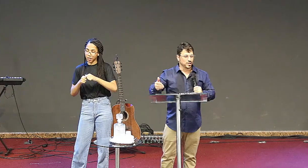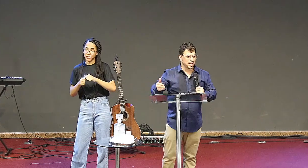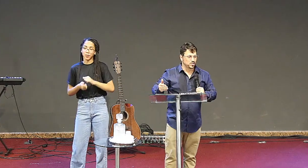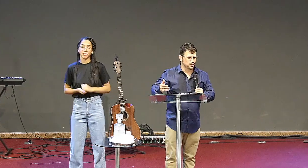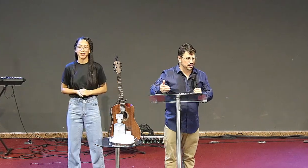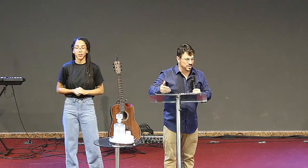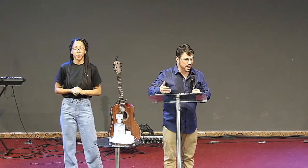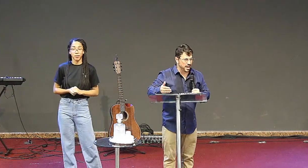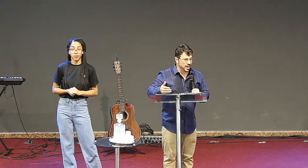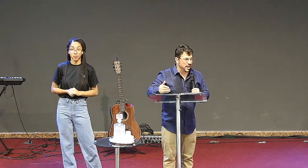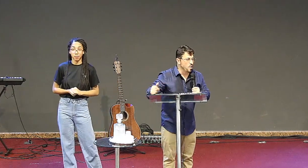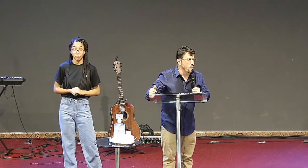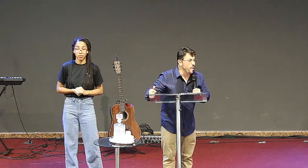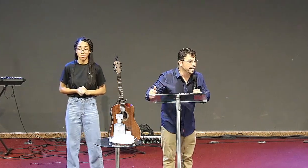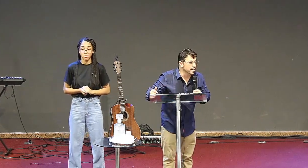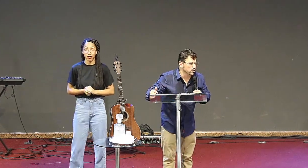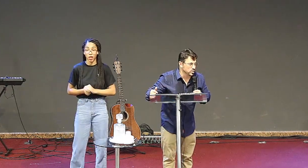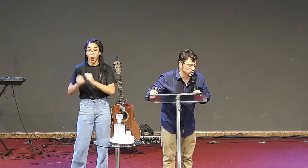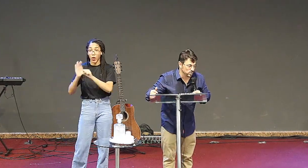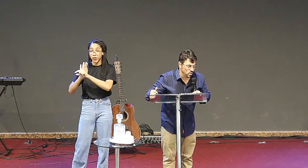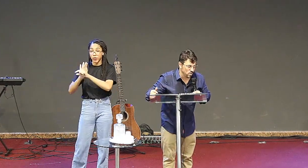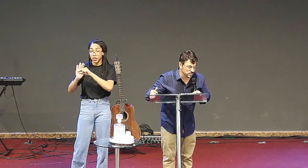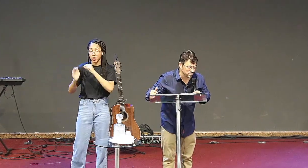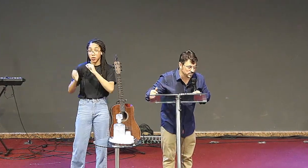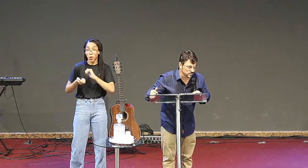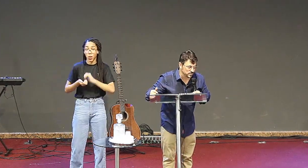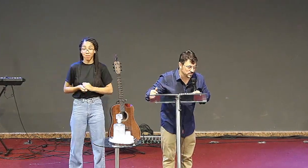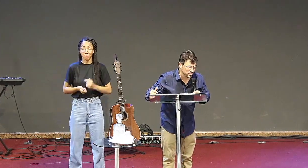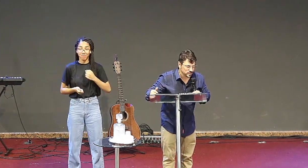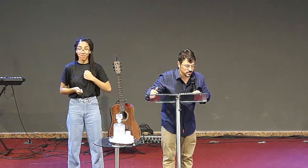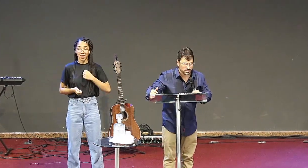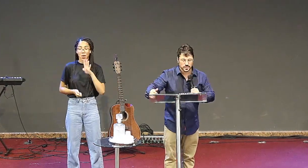literalmente o o texto diz é, eu conheço as suas obras,